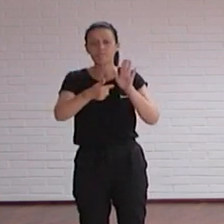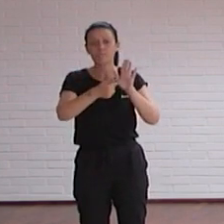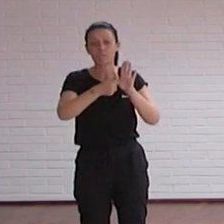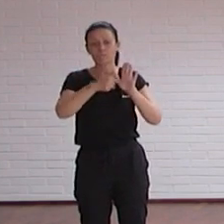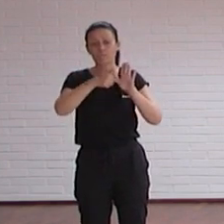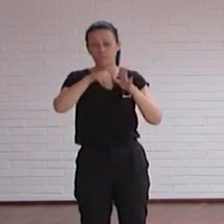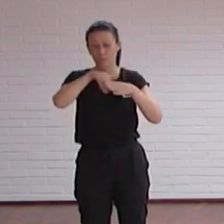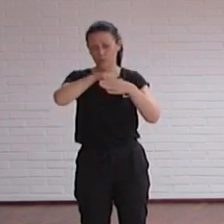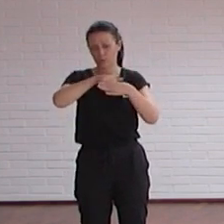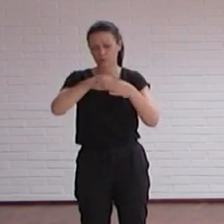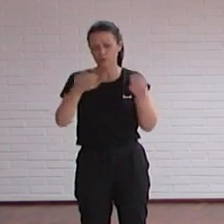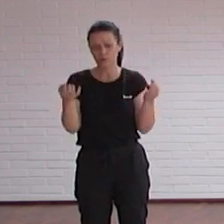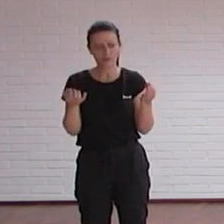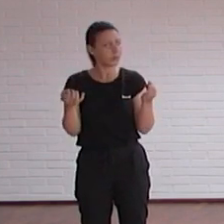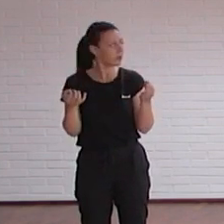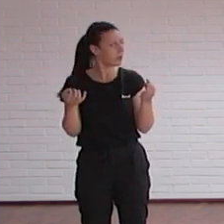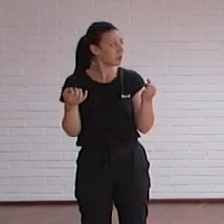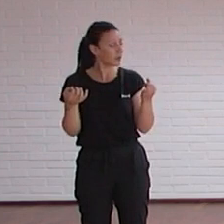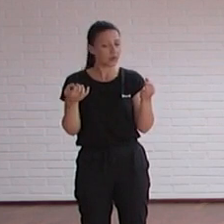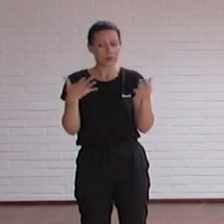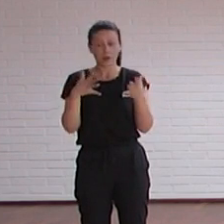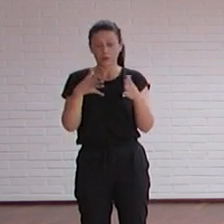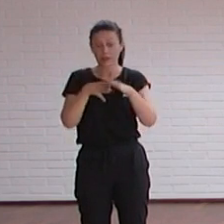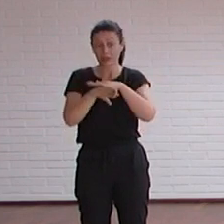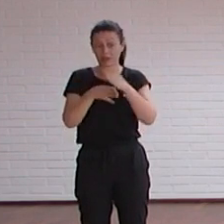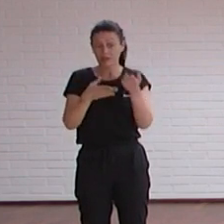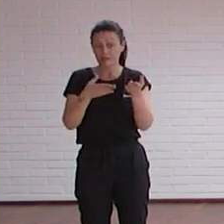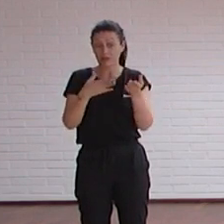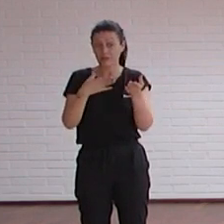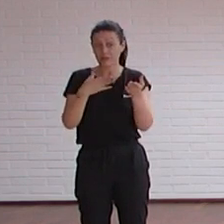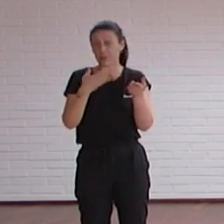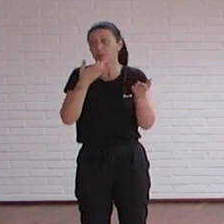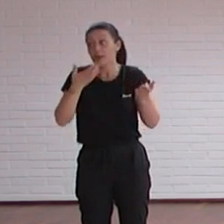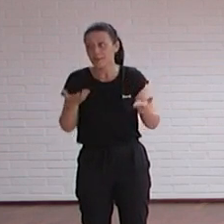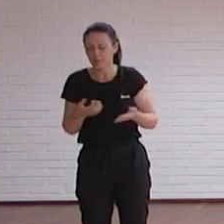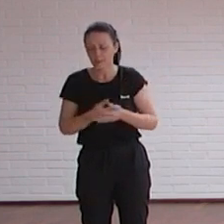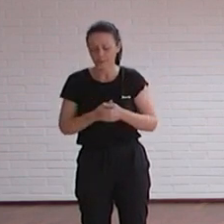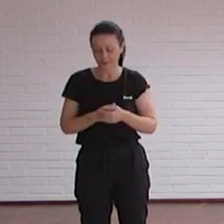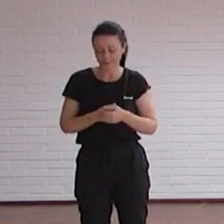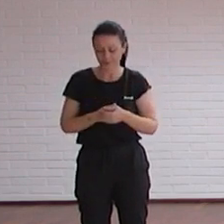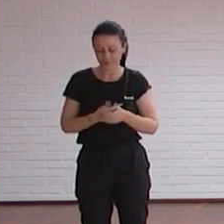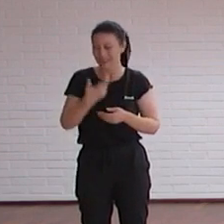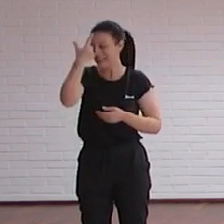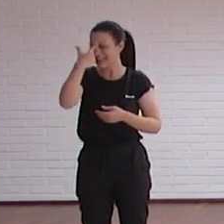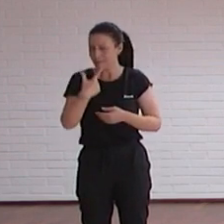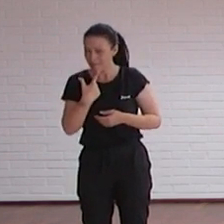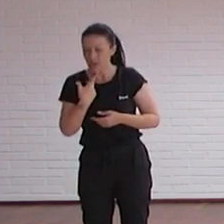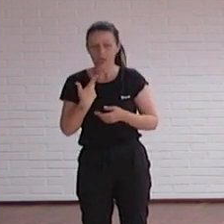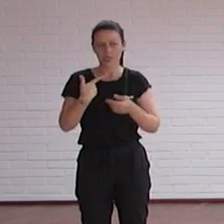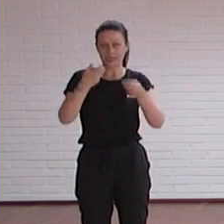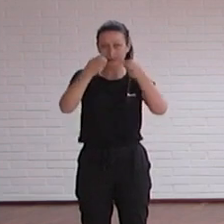contenga el máximo contenido posible como, por ejemplo, muchas imágenes, muchos